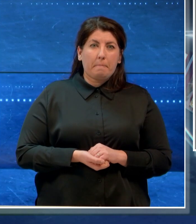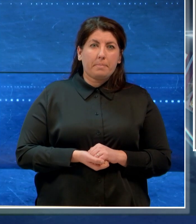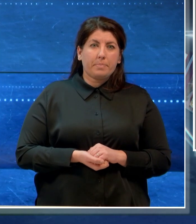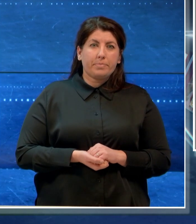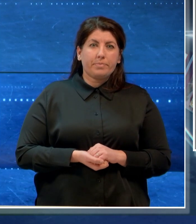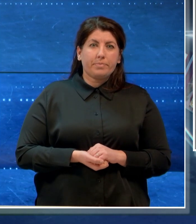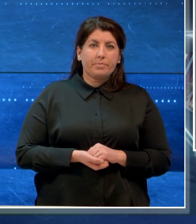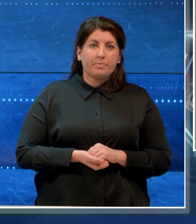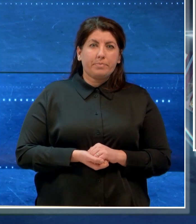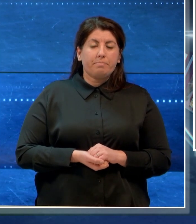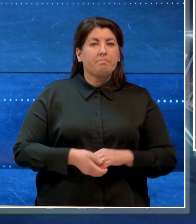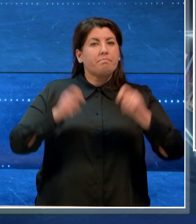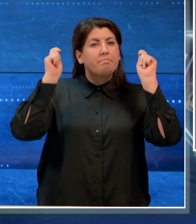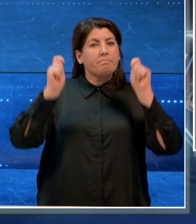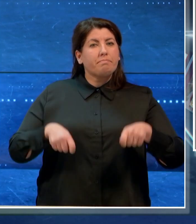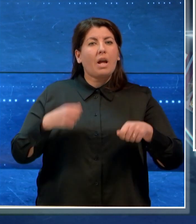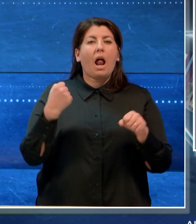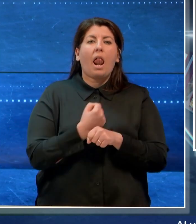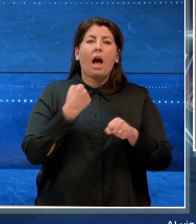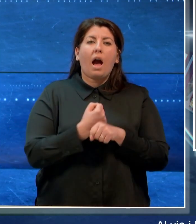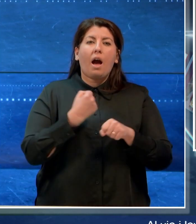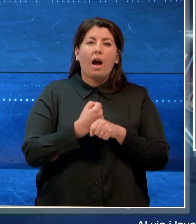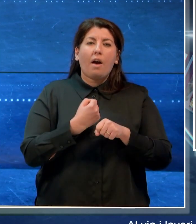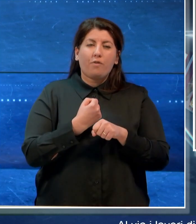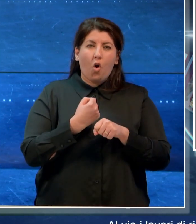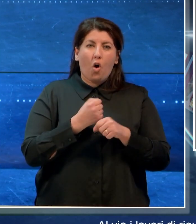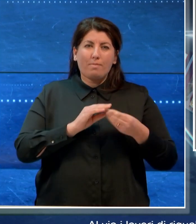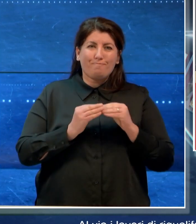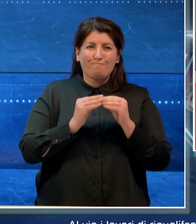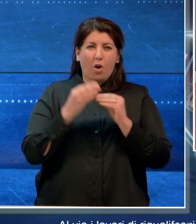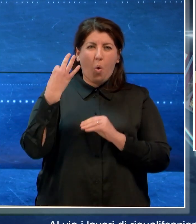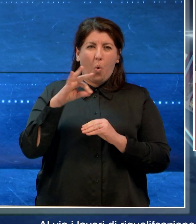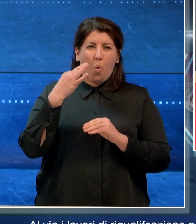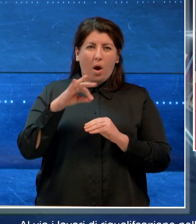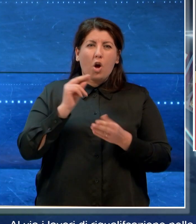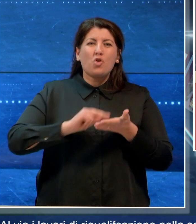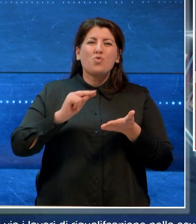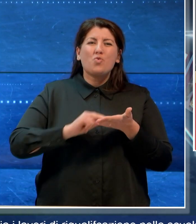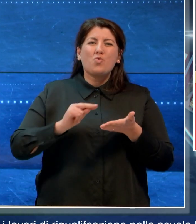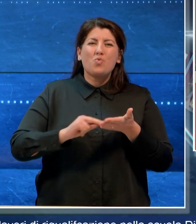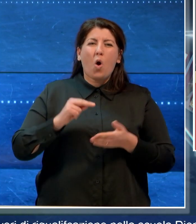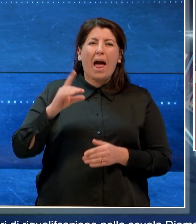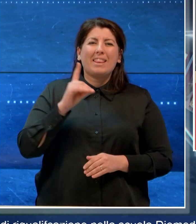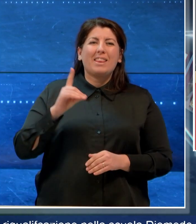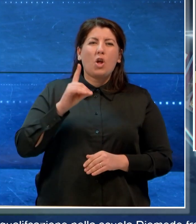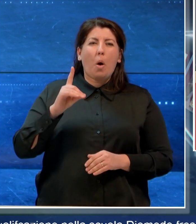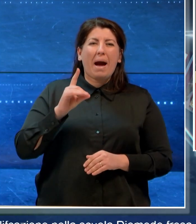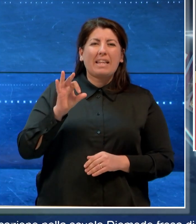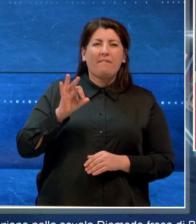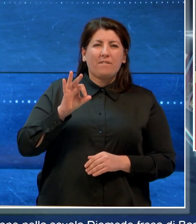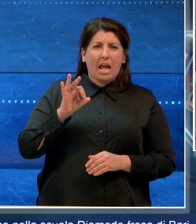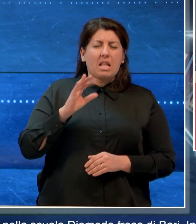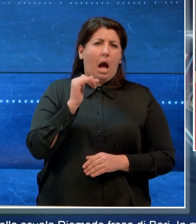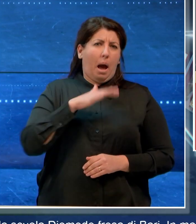Alvia i lavori di riqualificazione nella scuola Diomede Fresa di Bari. Il